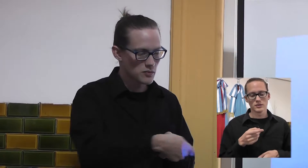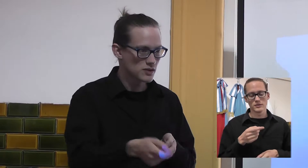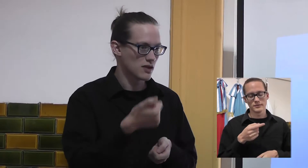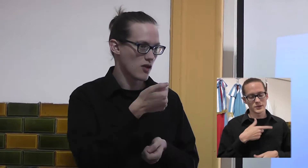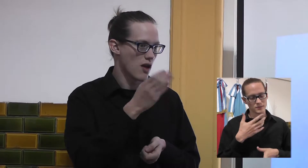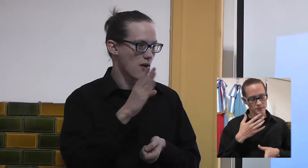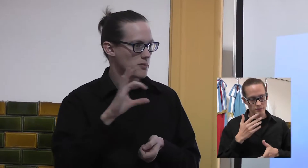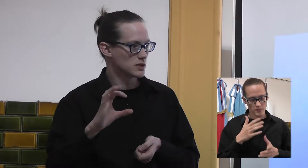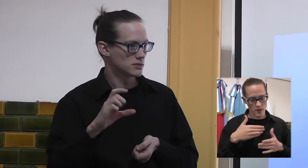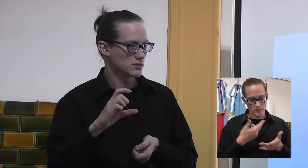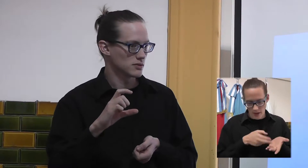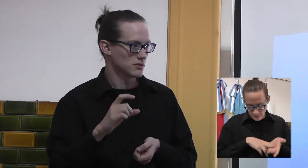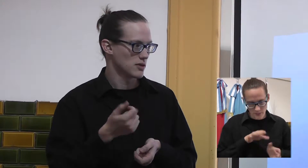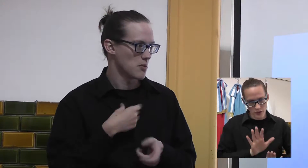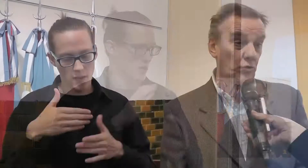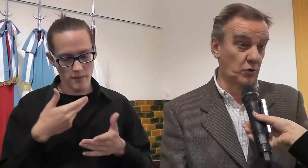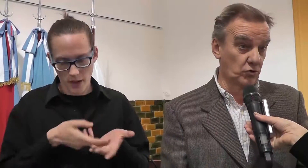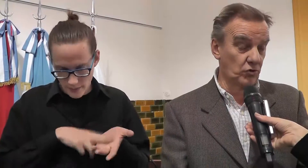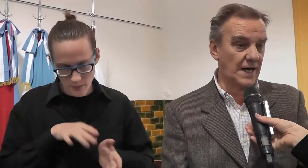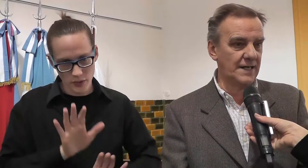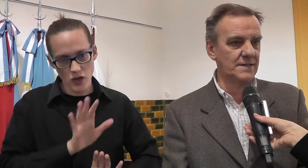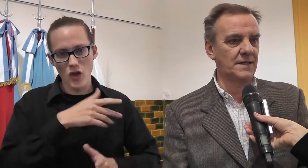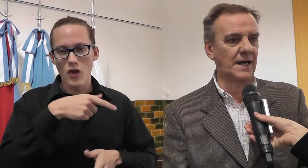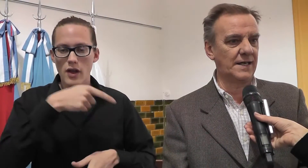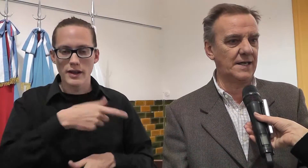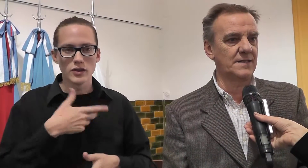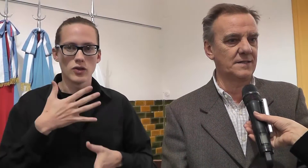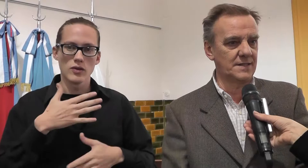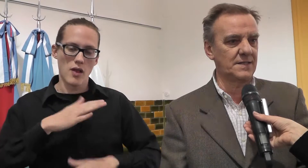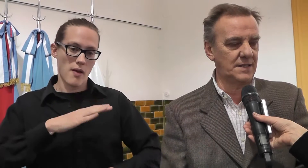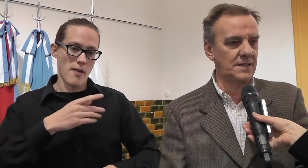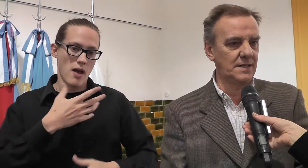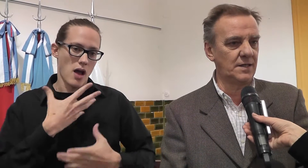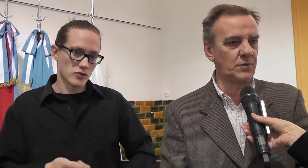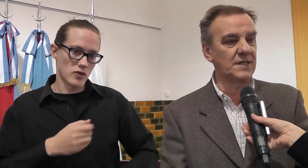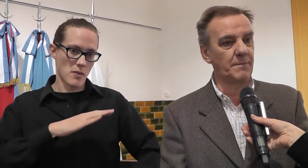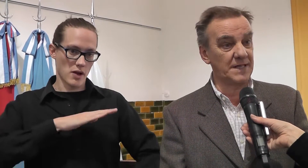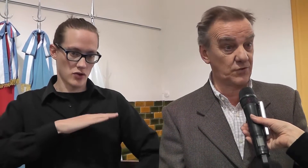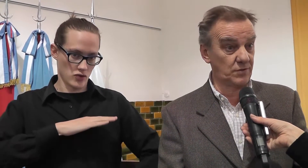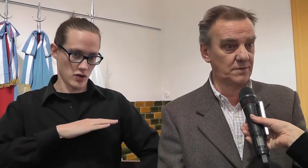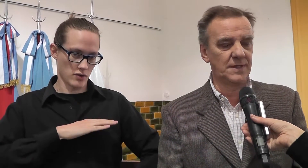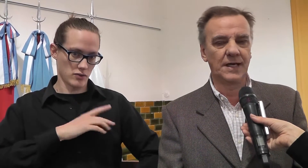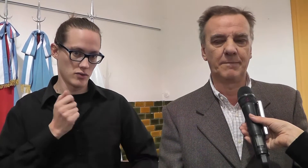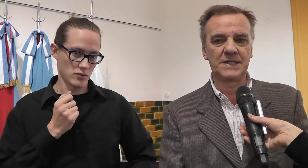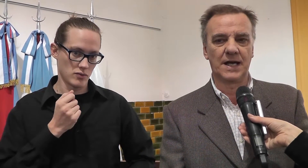como corresponde en los actos protocolares a quienes necesiten de una interpretación especial.